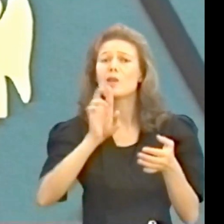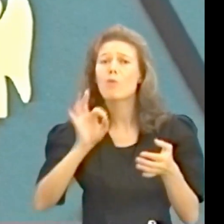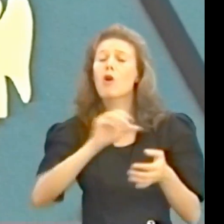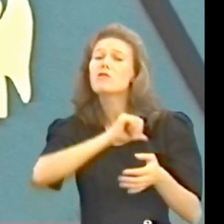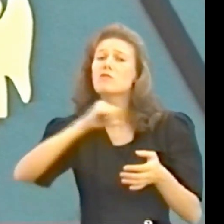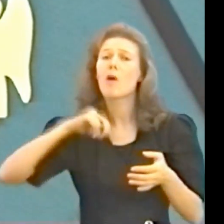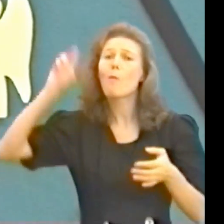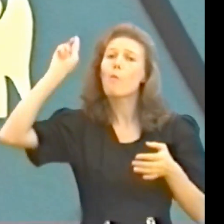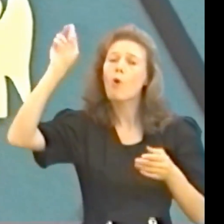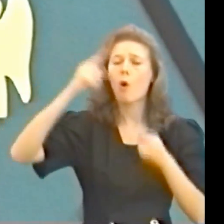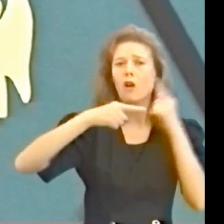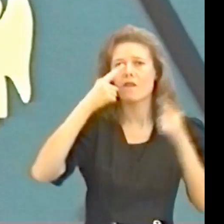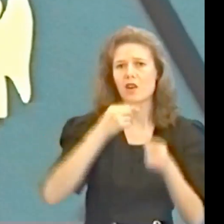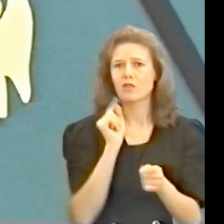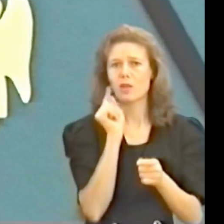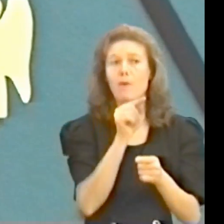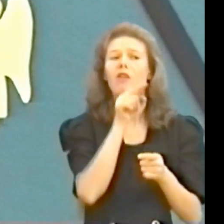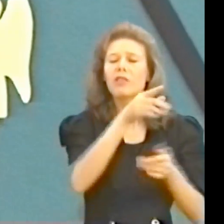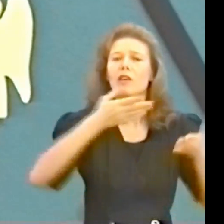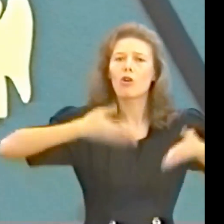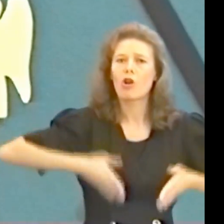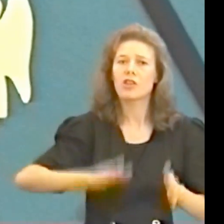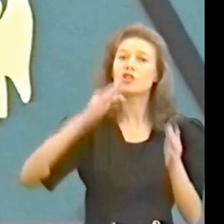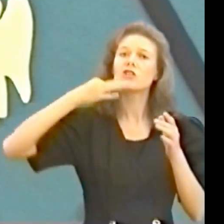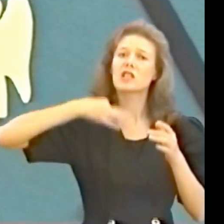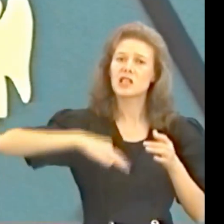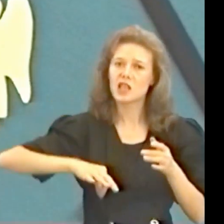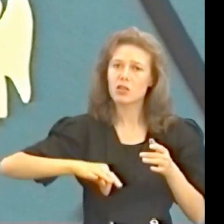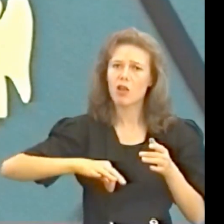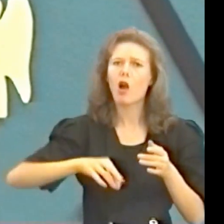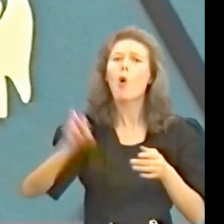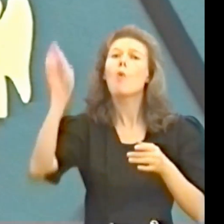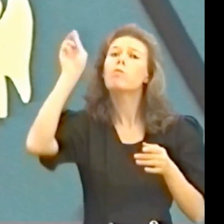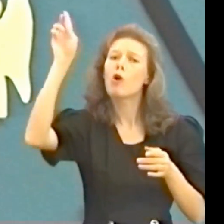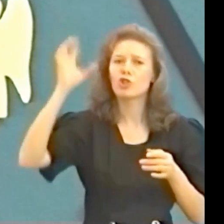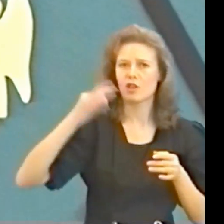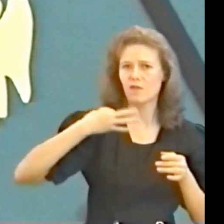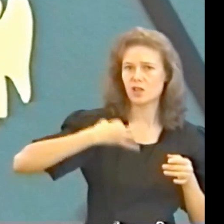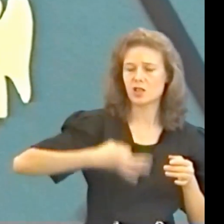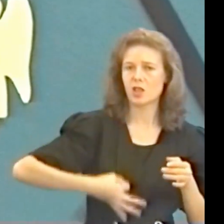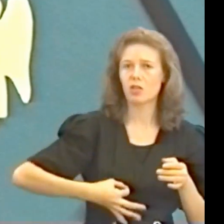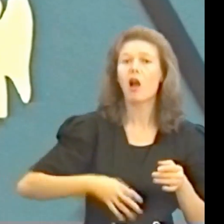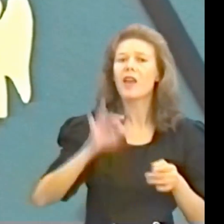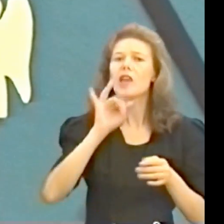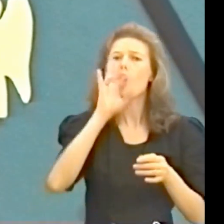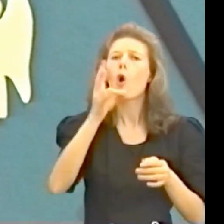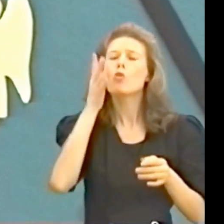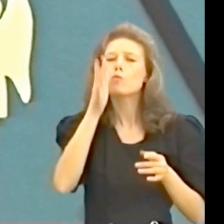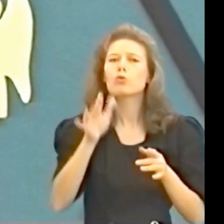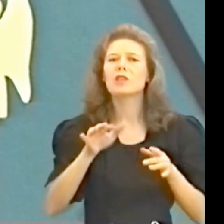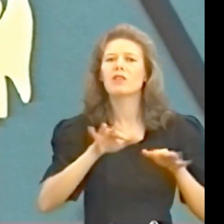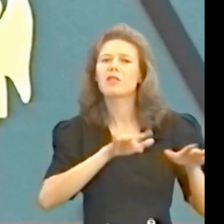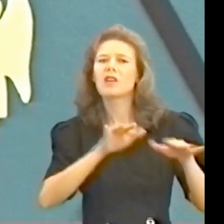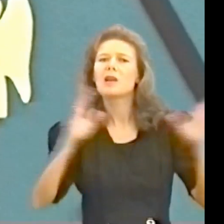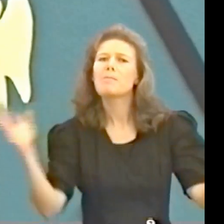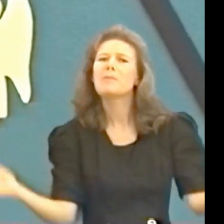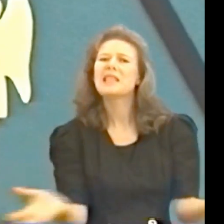ты родишь сына божьего сына и он будет мессией спасителем